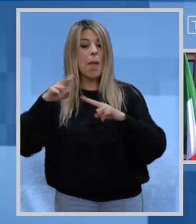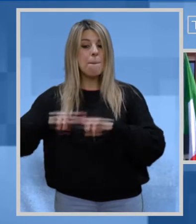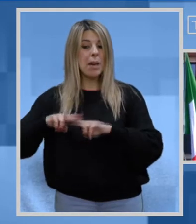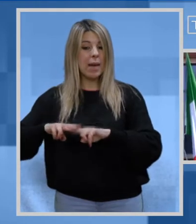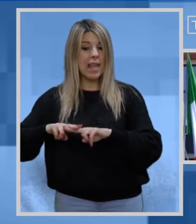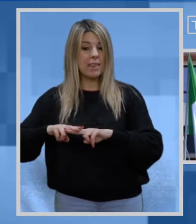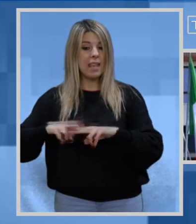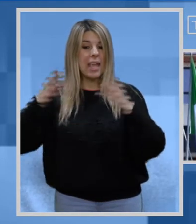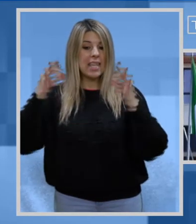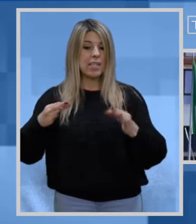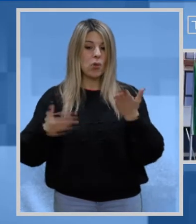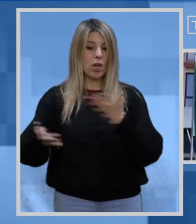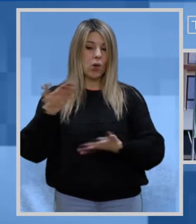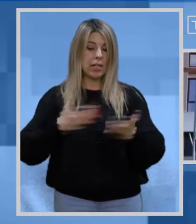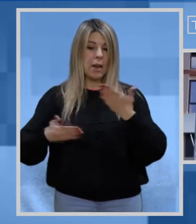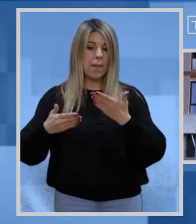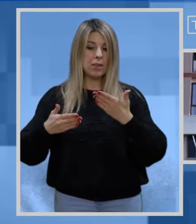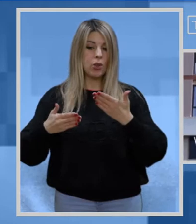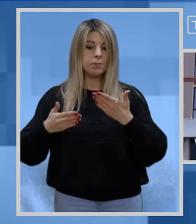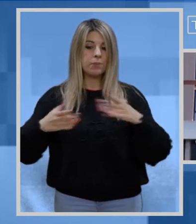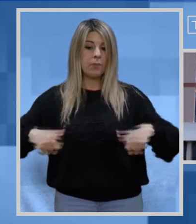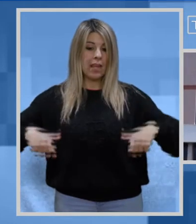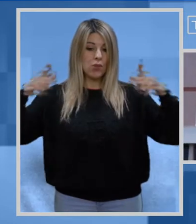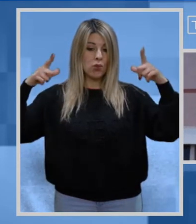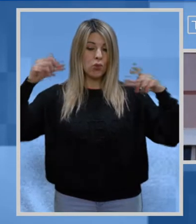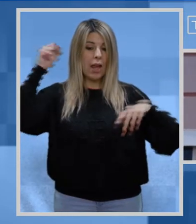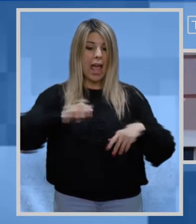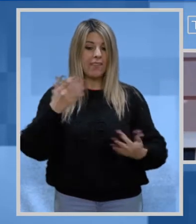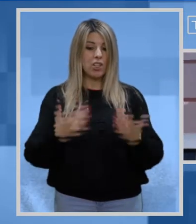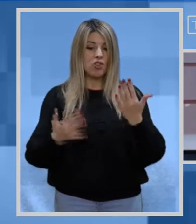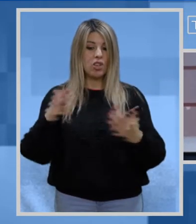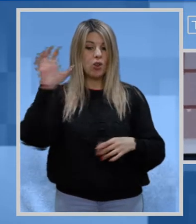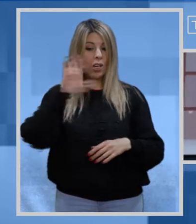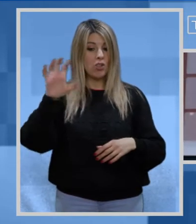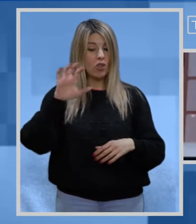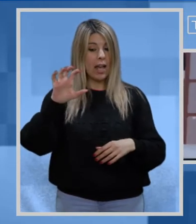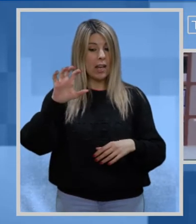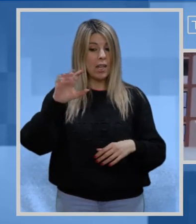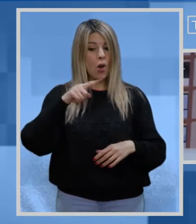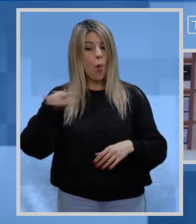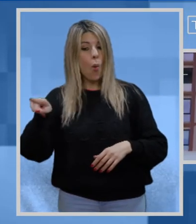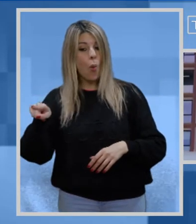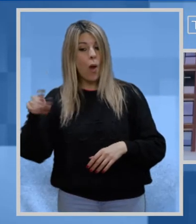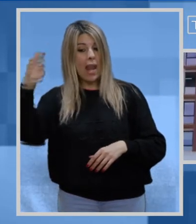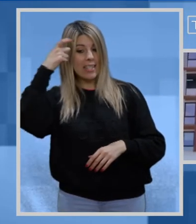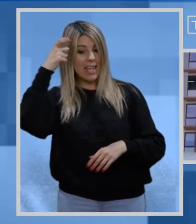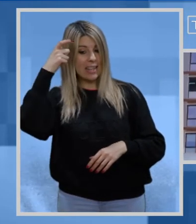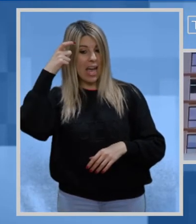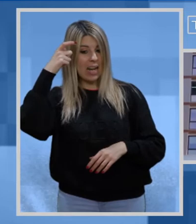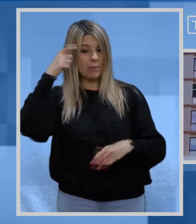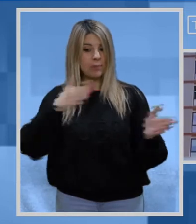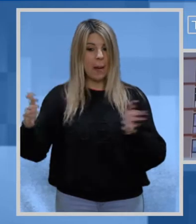che assicura il coordinamento delle strutture antincendio regionali con quelle statali